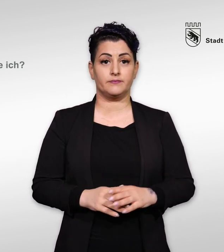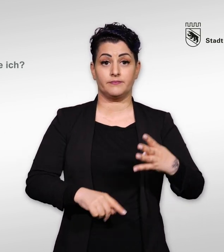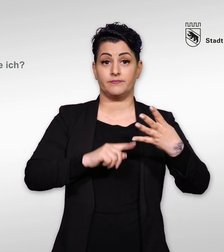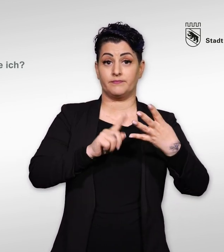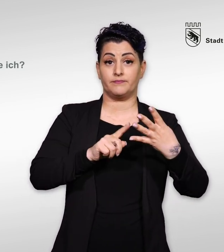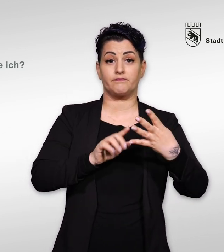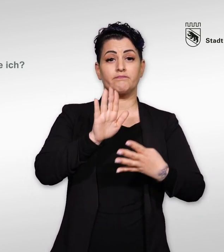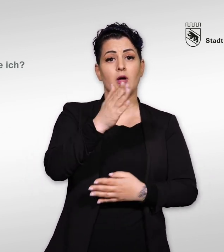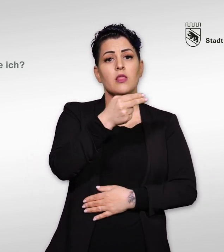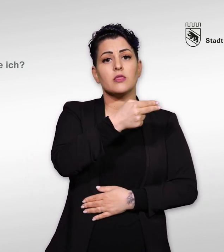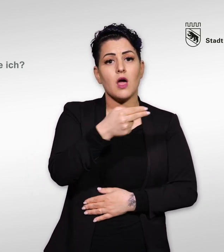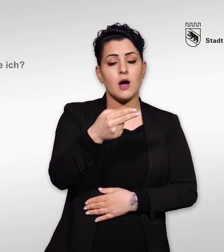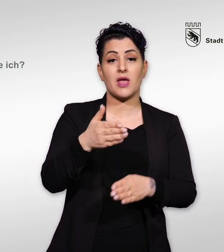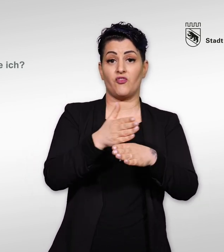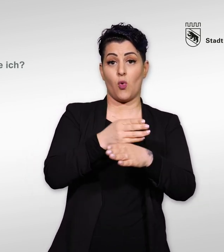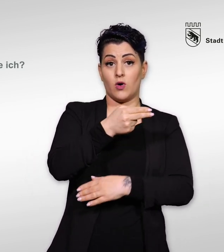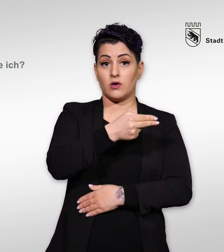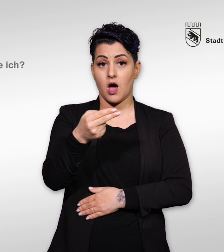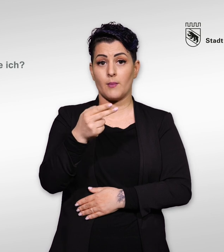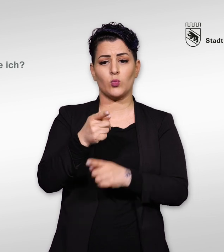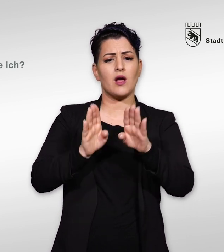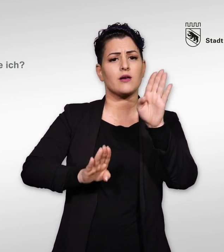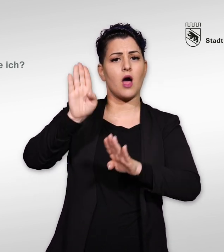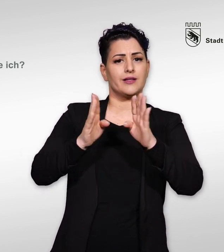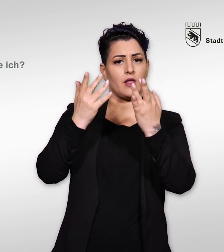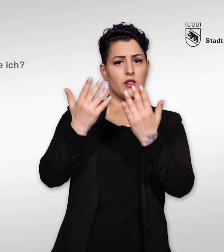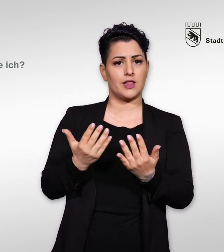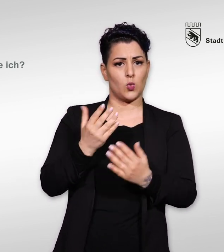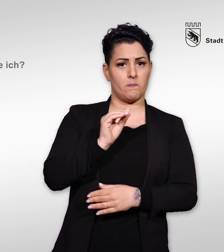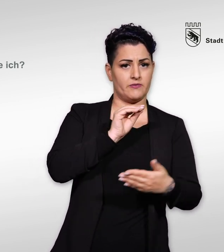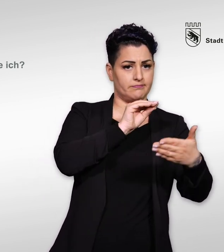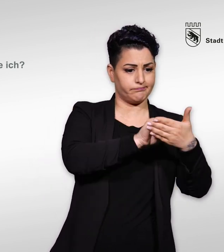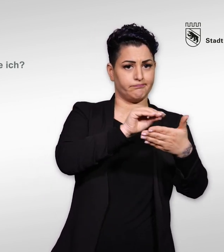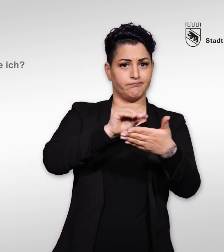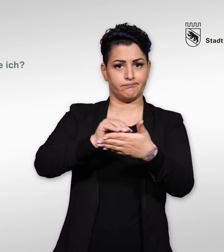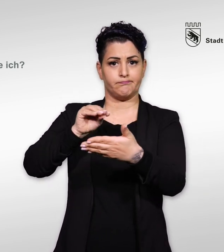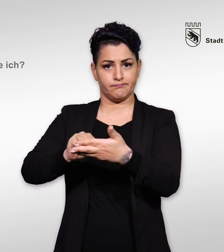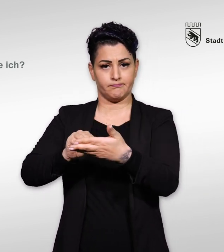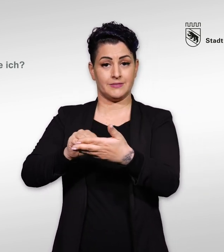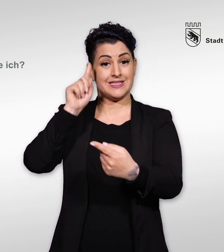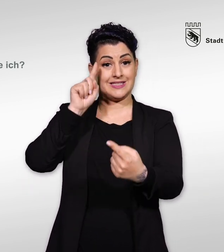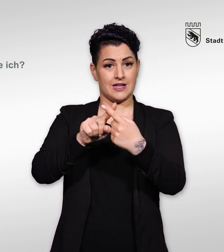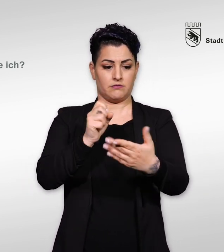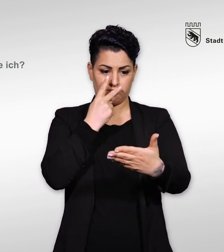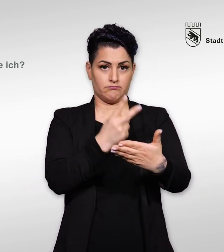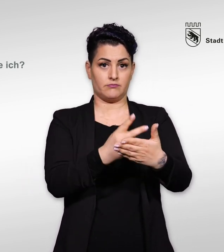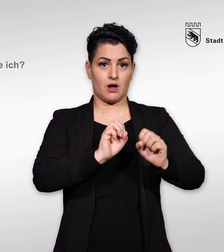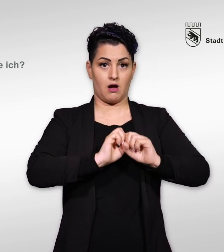Schreiben Sie den Namen, Vornamen und die Kandidierendenummer auf den Wahlzettel, damit klar ist, wem Ihre Stimme gilt.